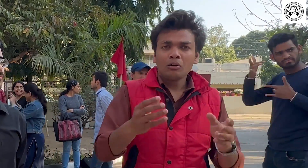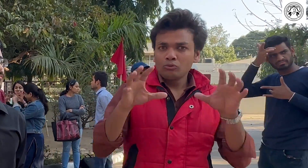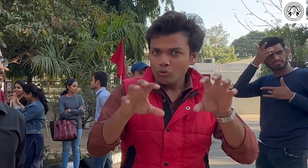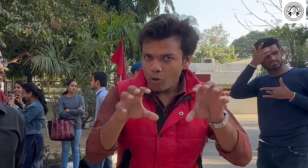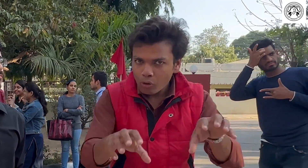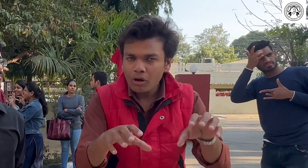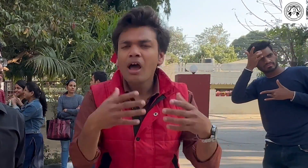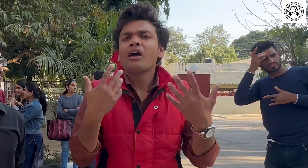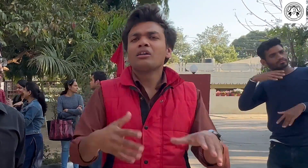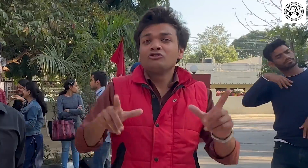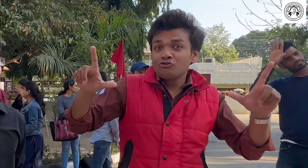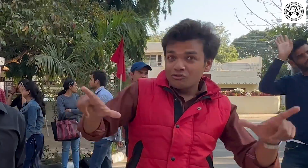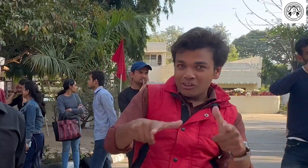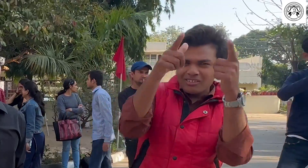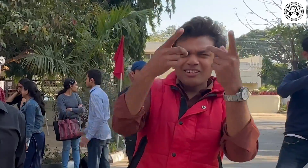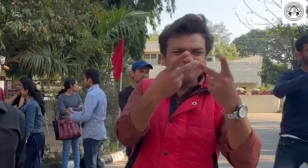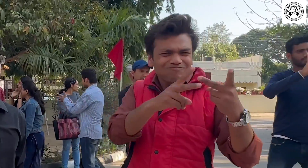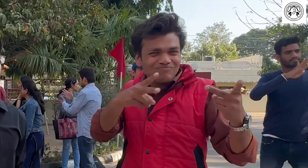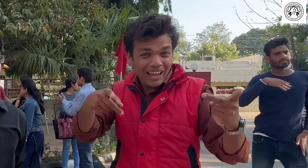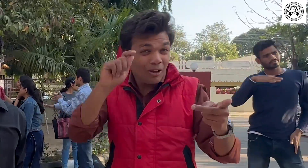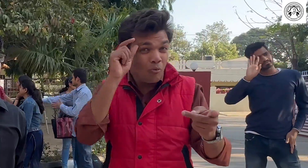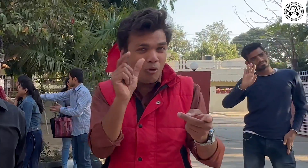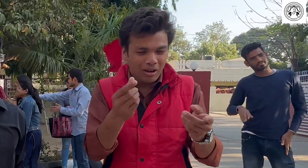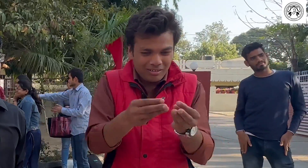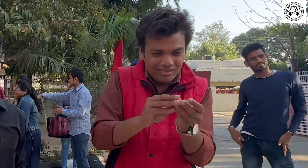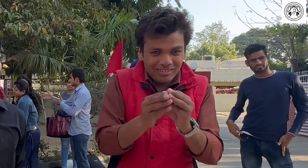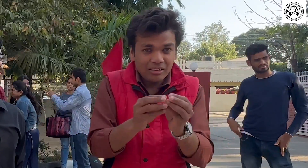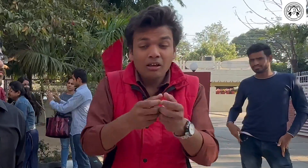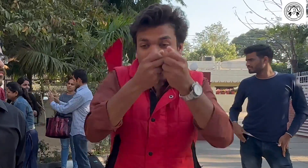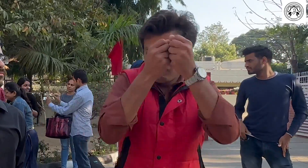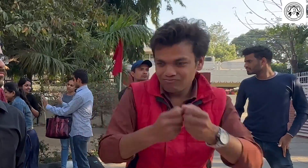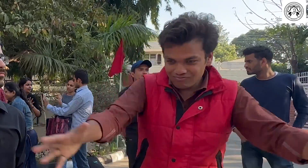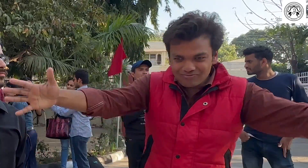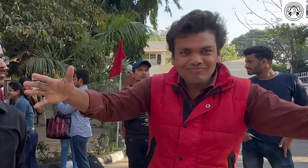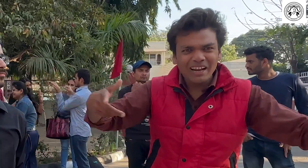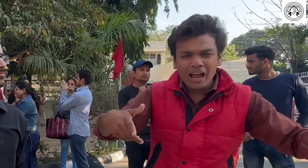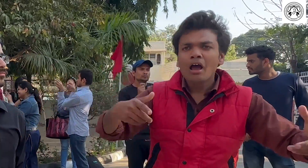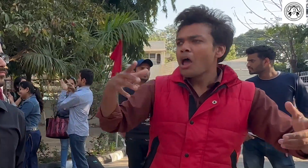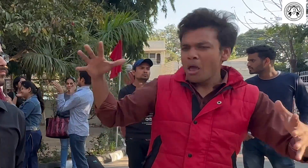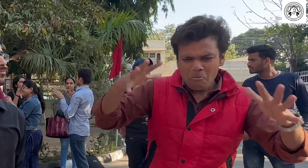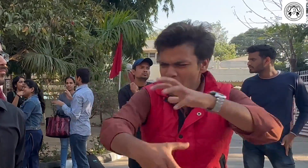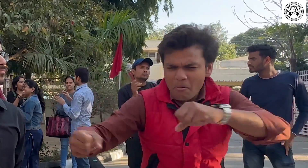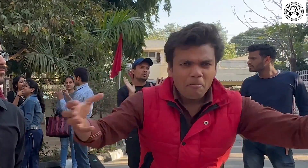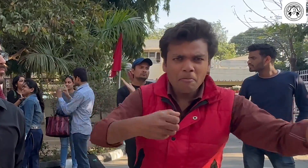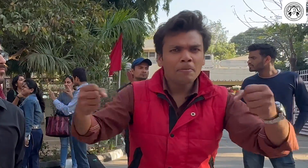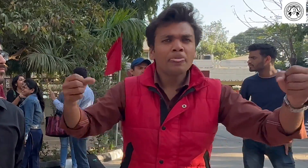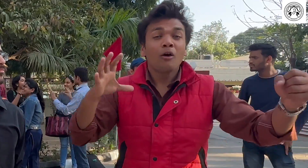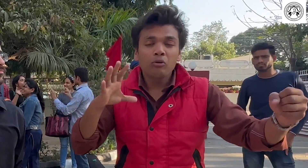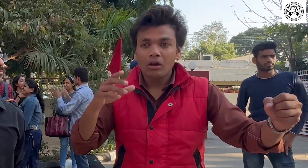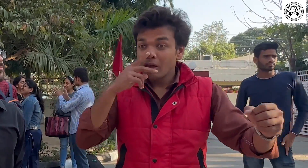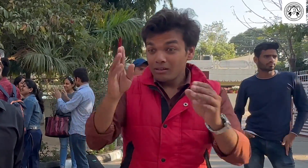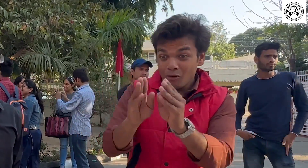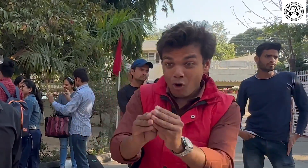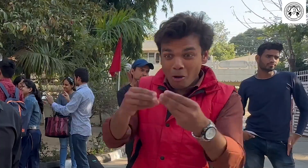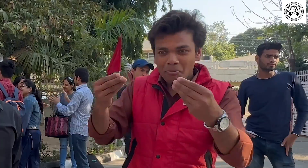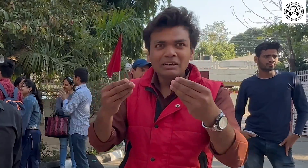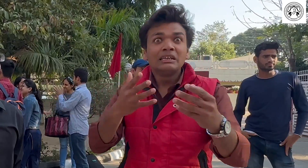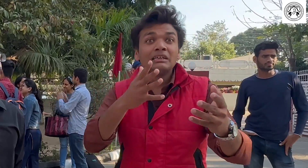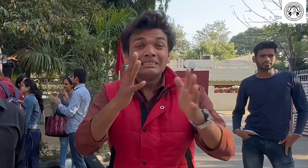में एक चिट में इंगलिश के शब जैसे डॉग ट्री लिखकर उनको जमीन पर फेक दिया देन उसके बाद बच्चे आएंगे चिट को ठाएंगे